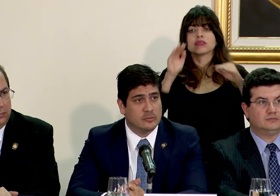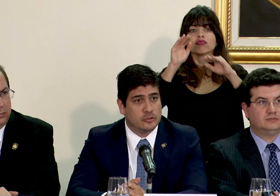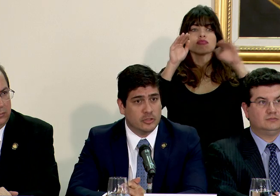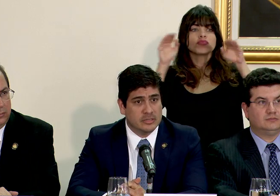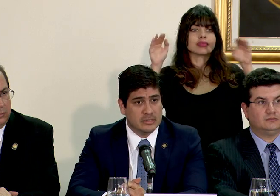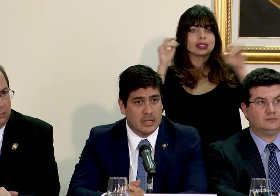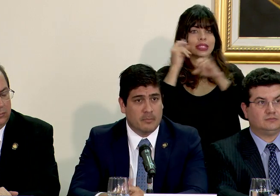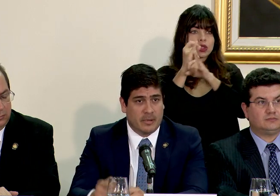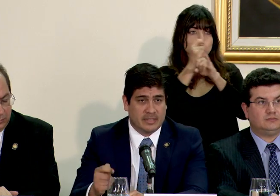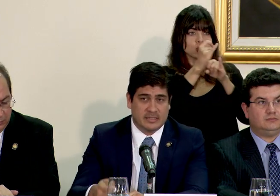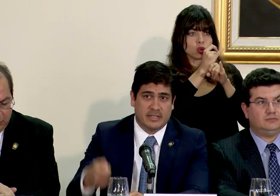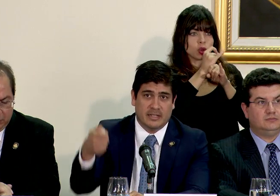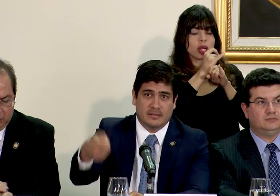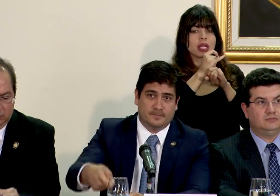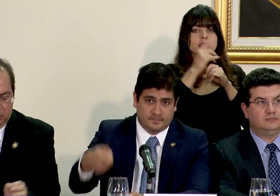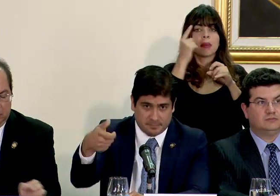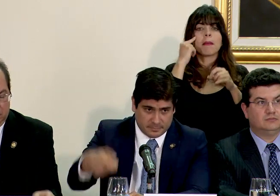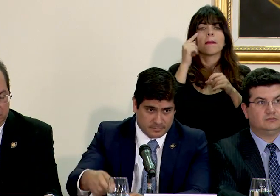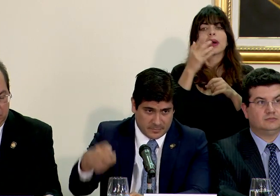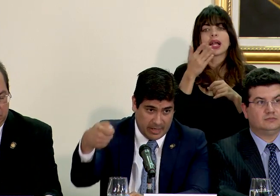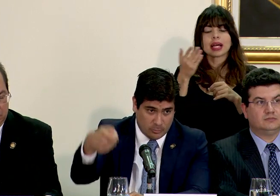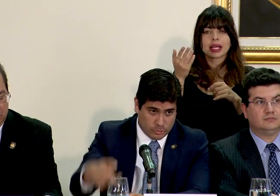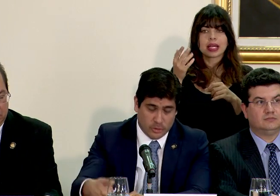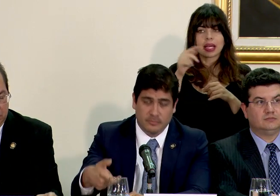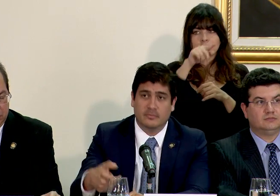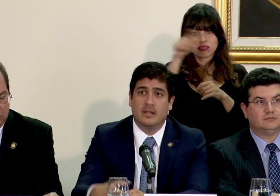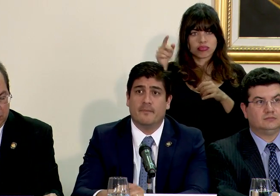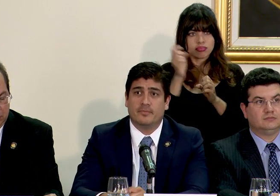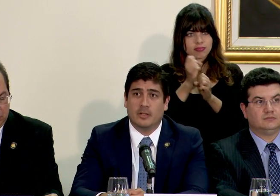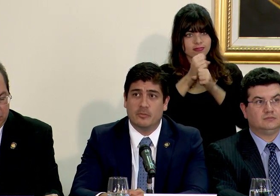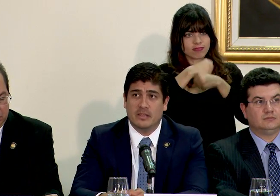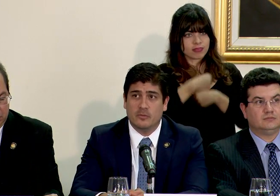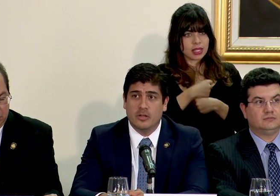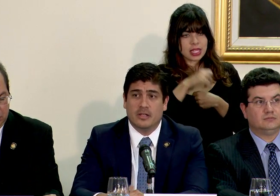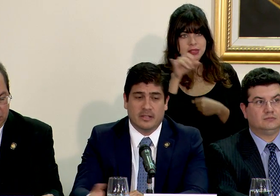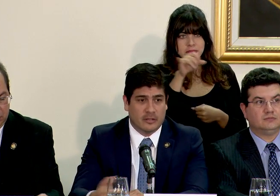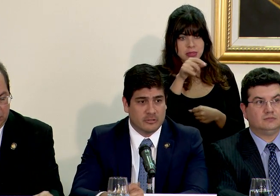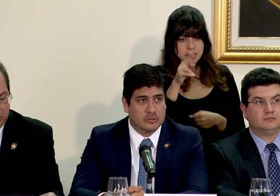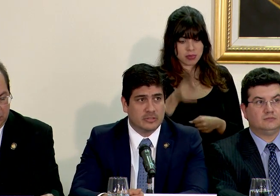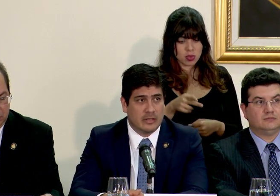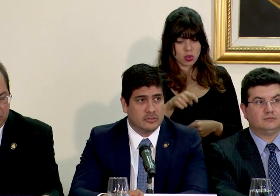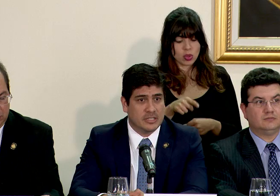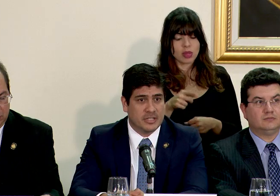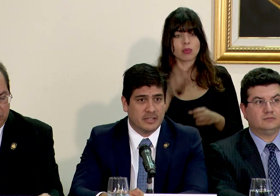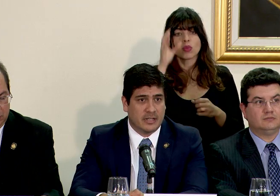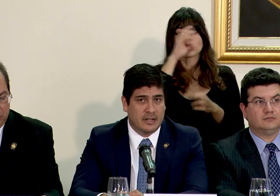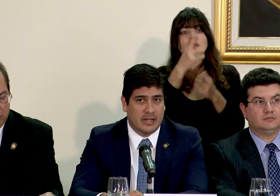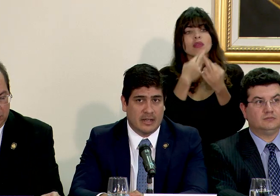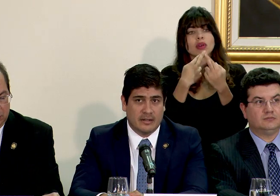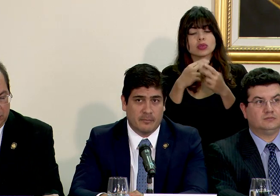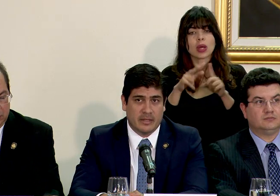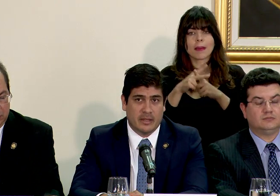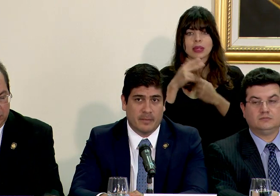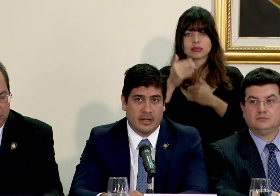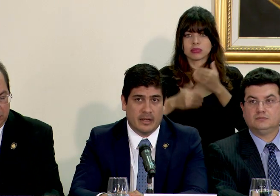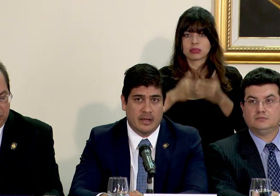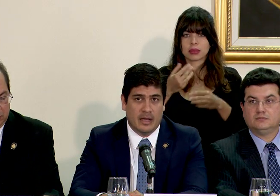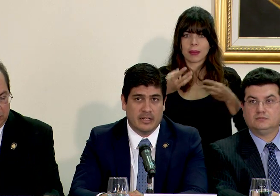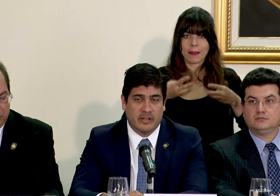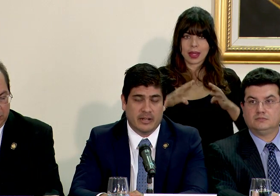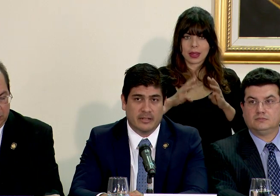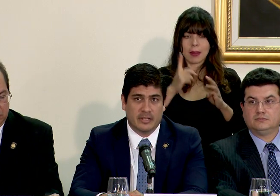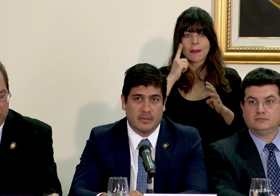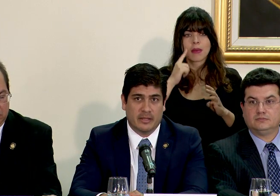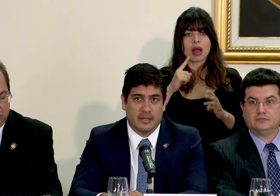las diferentes instituciones para hacer la ejecución de lo mismo, tener los resultados y echar a andar la medida para